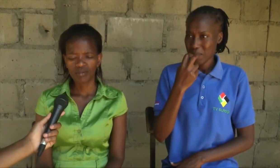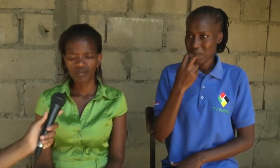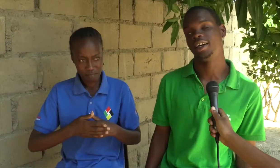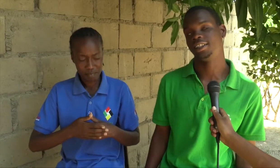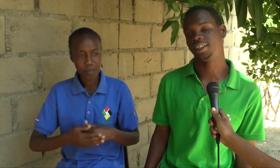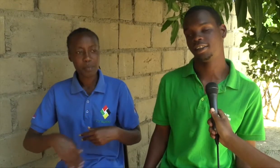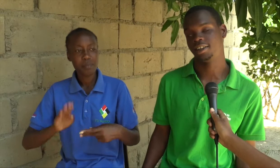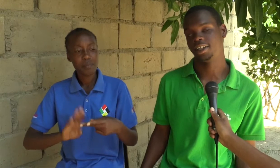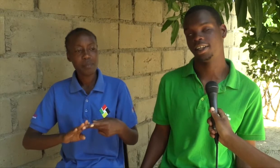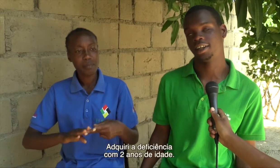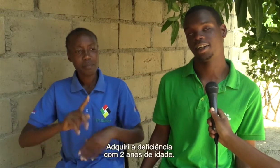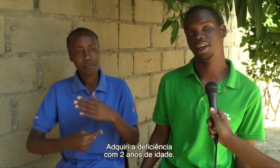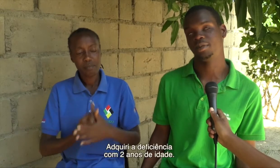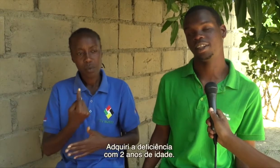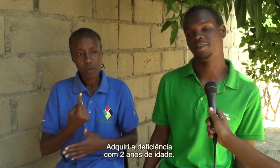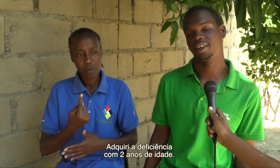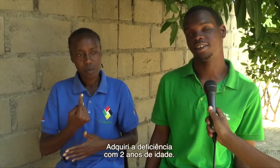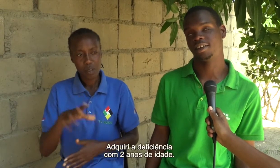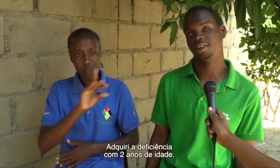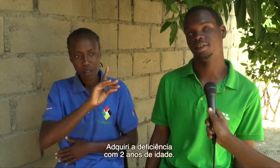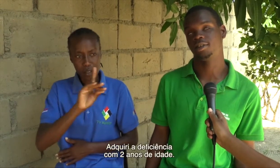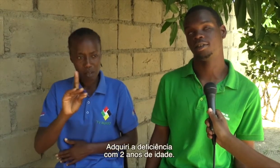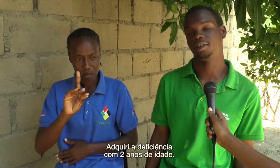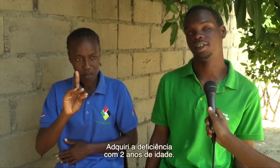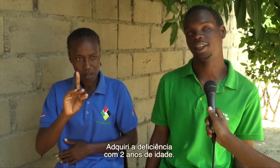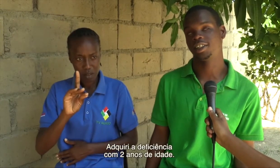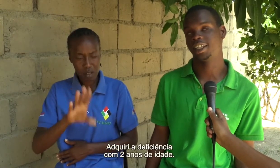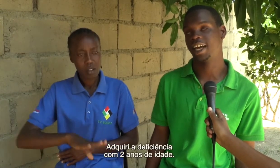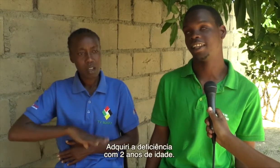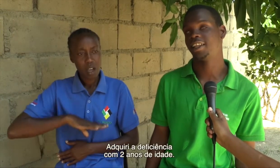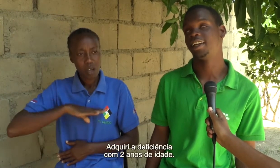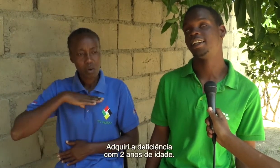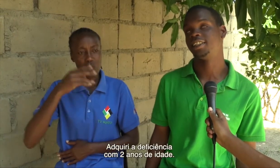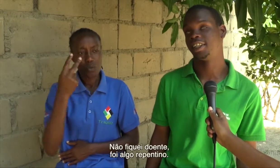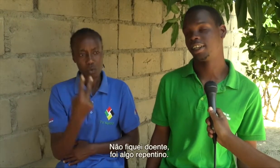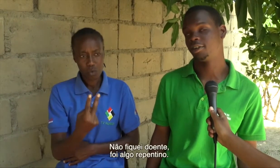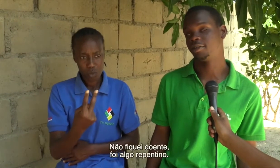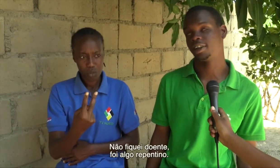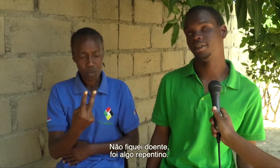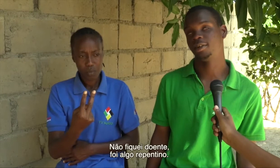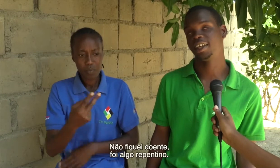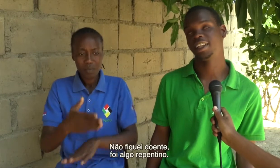Dizer que eu adquirei a minha deficiência com dois anos de idade. Dizer que eu não fiquei doente.